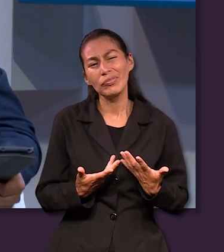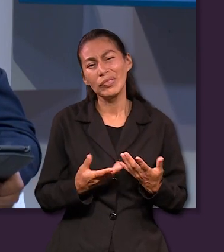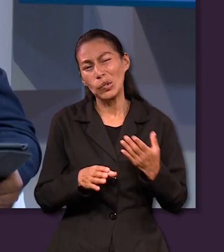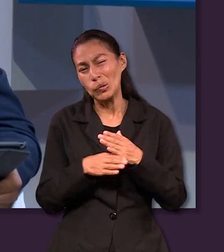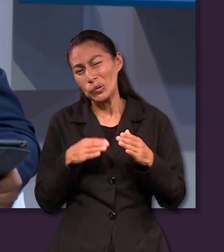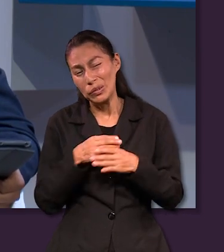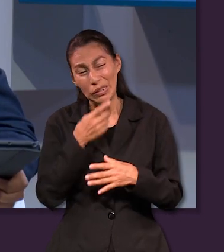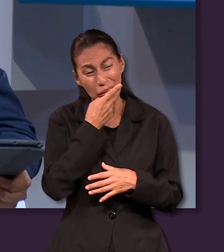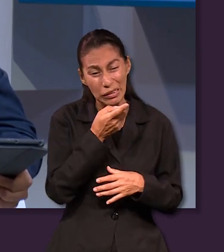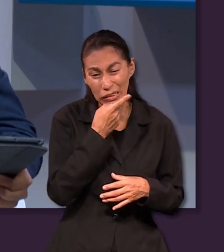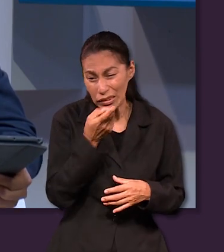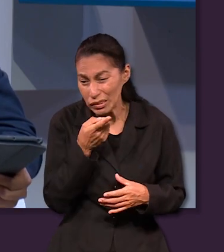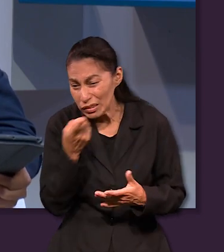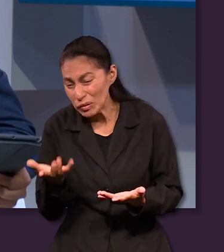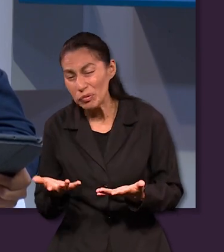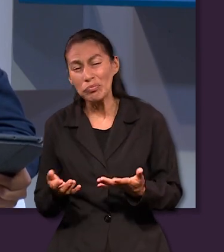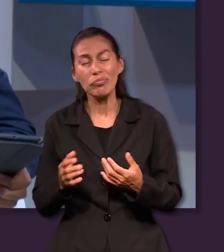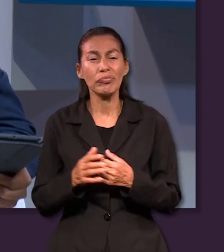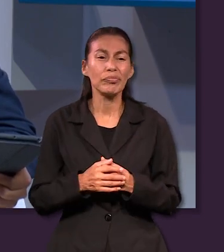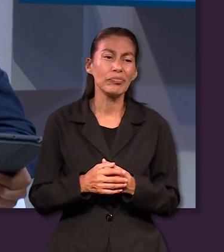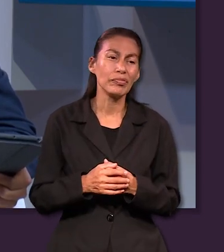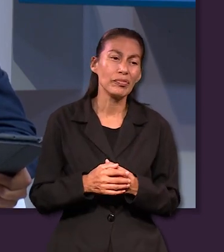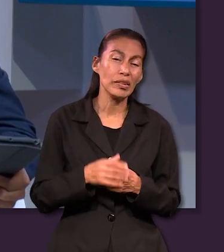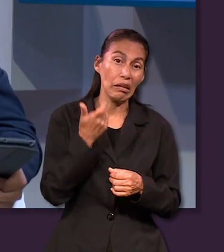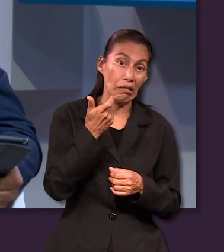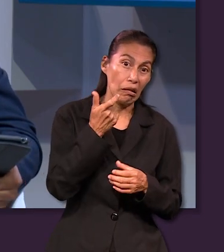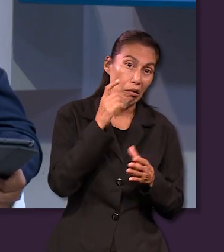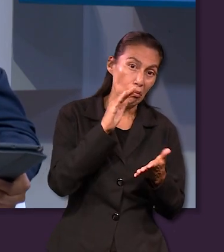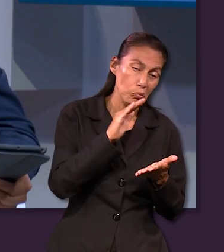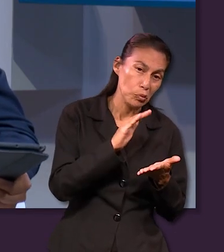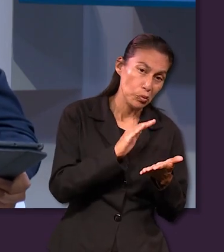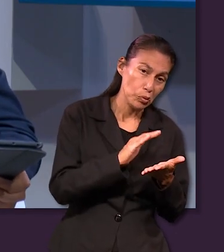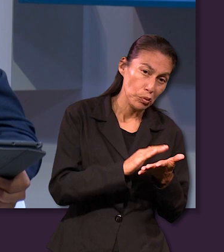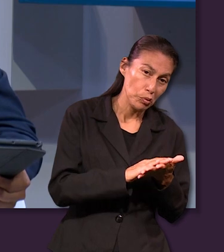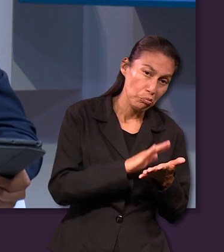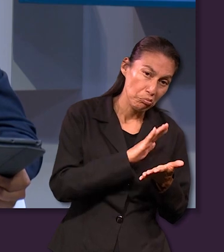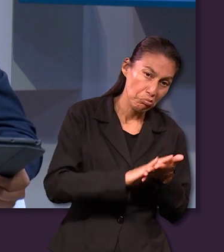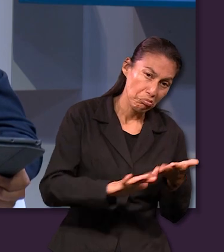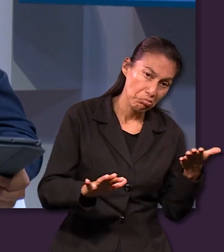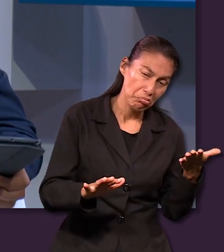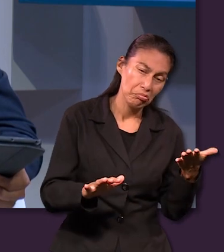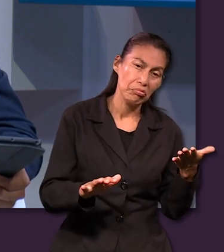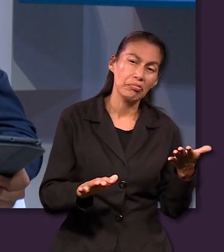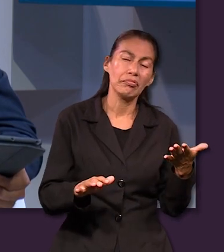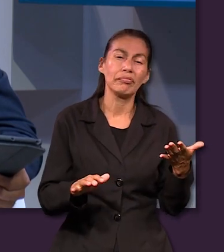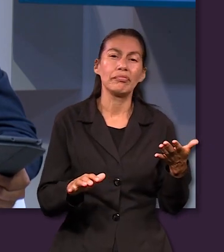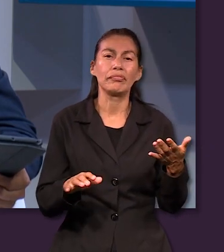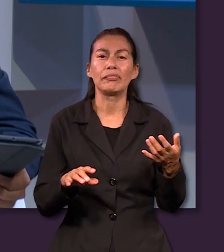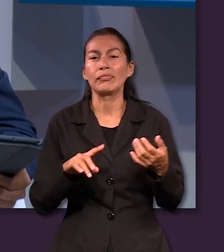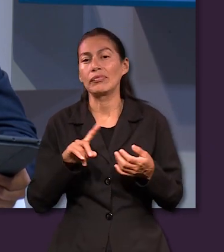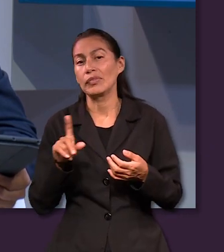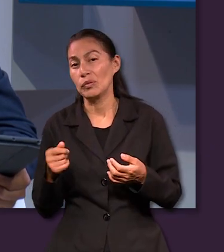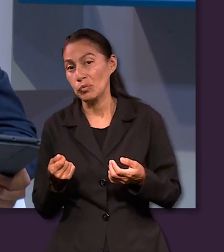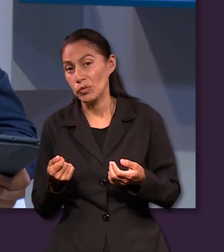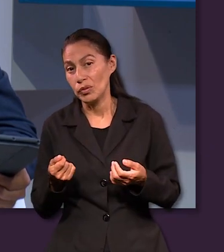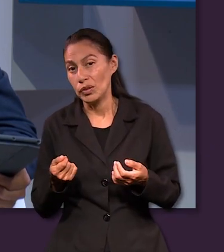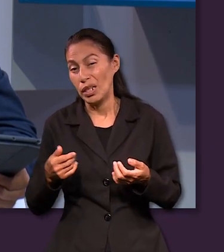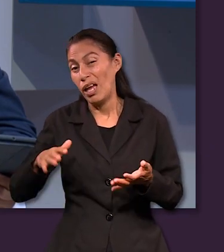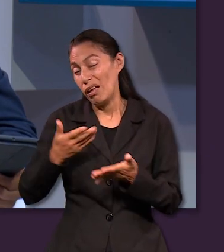decir algunas cosas se le empezó a terminar el dinero que tenía guardado y finalmente también